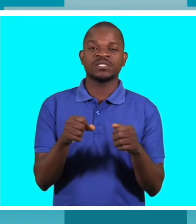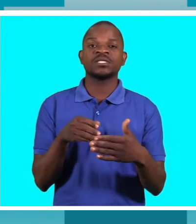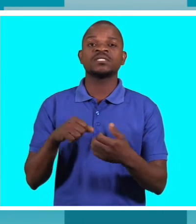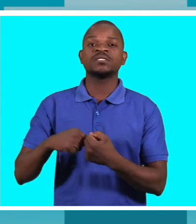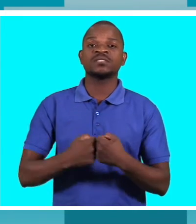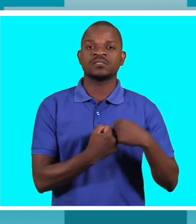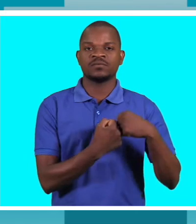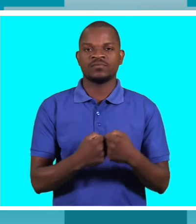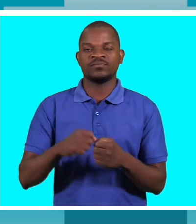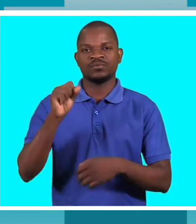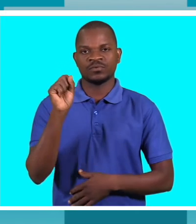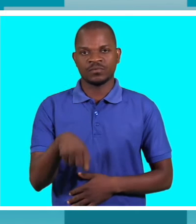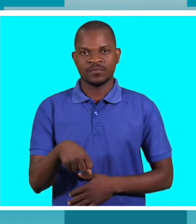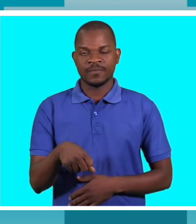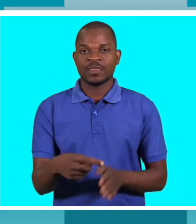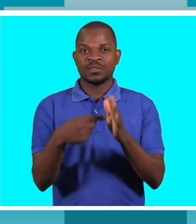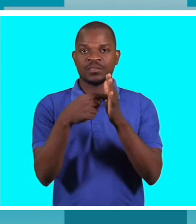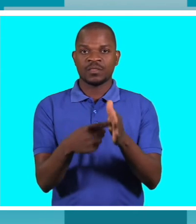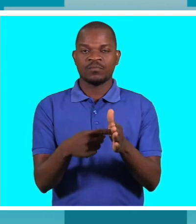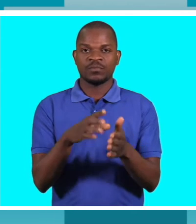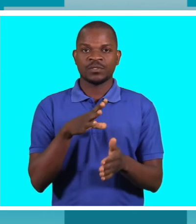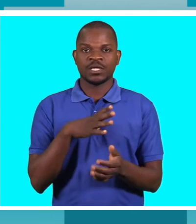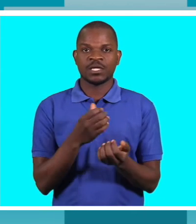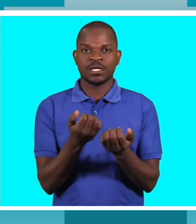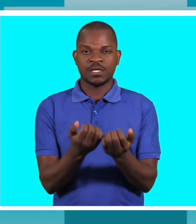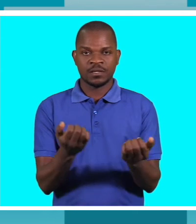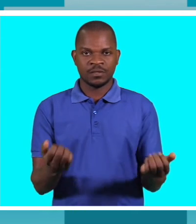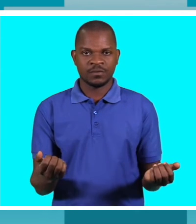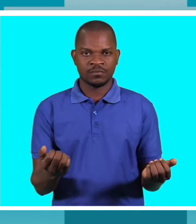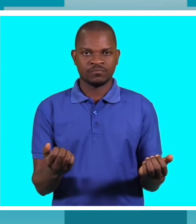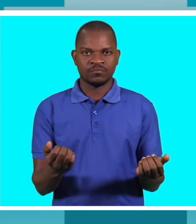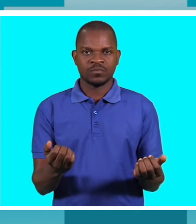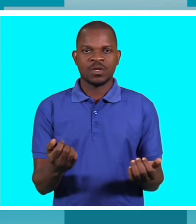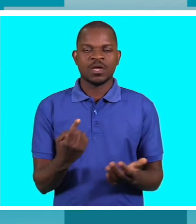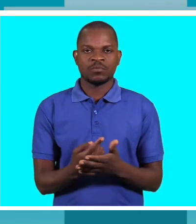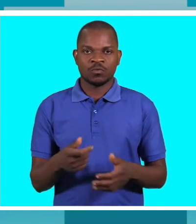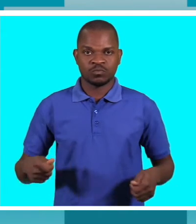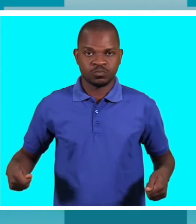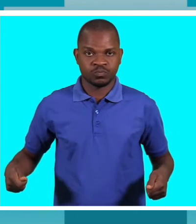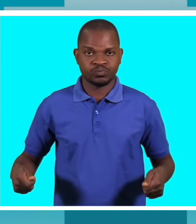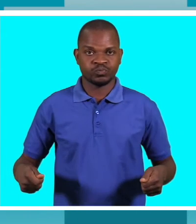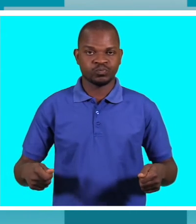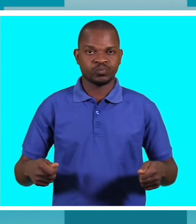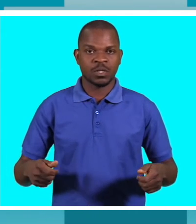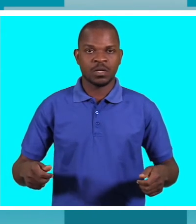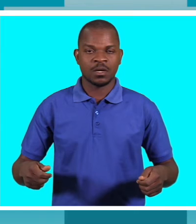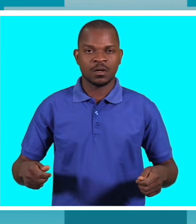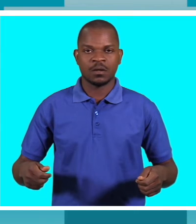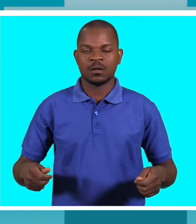exemplo, se tem uma criança que tem que levar ela de carinha de rodes é muito complicado porque